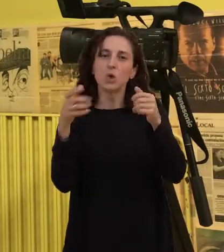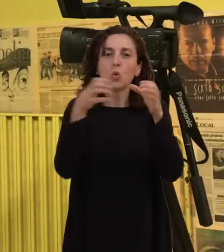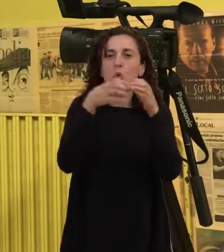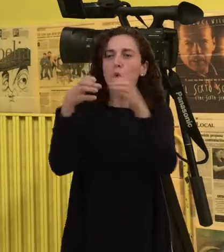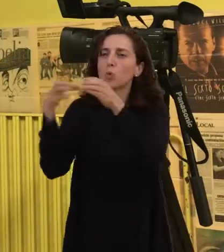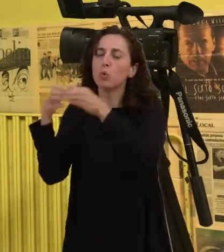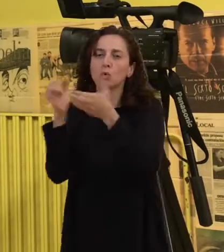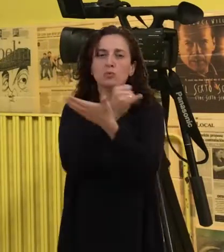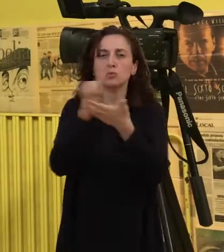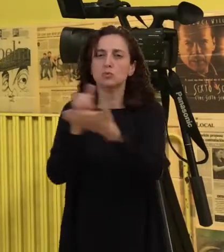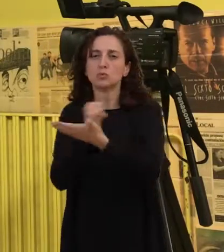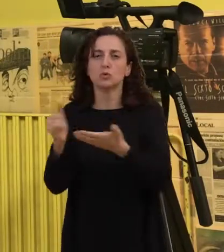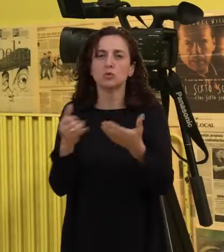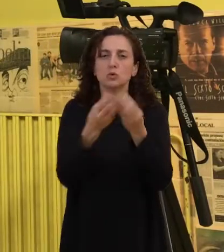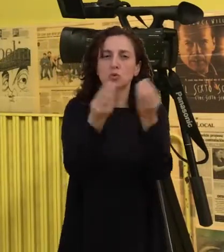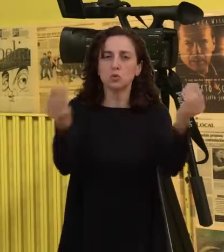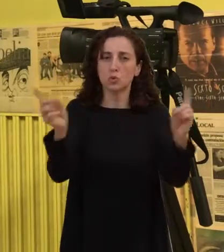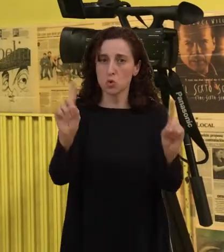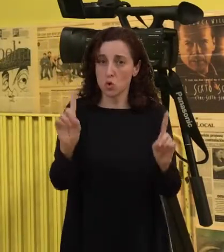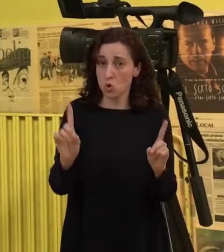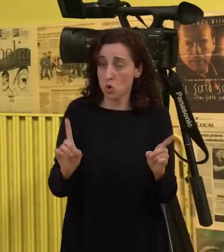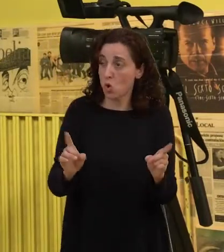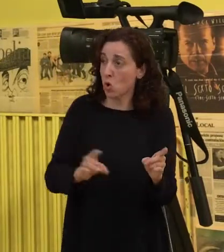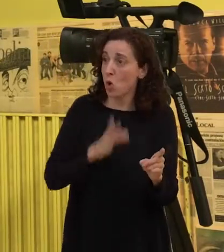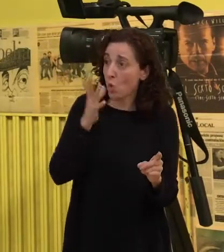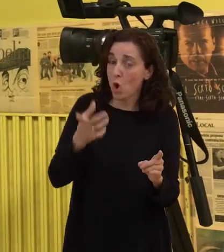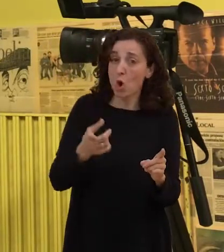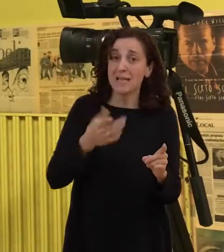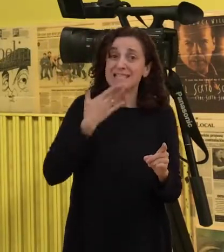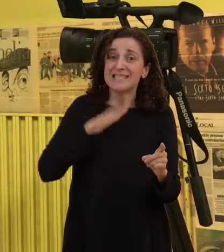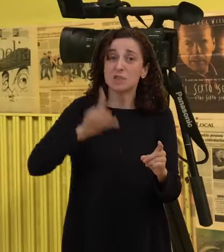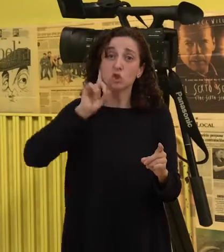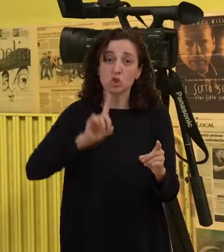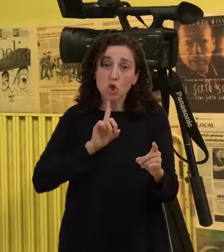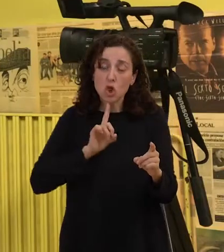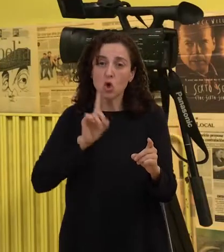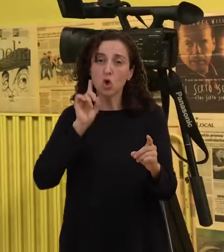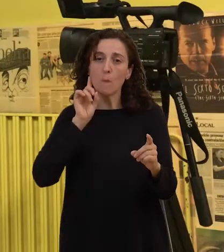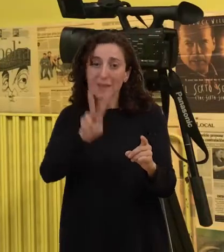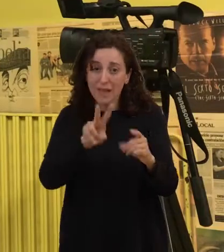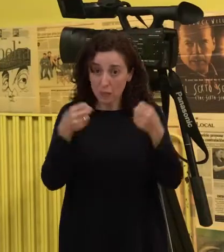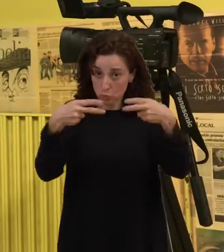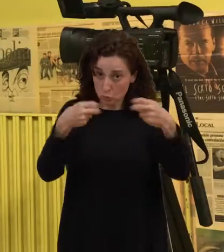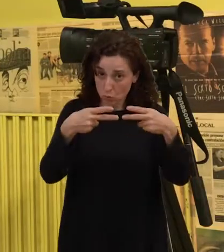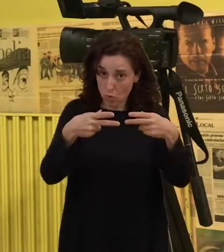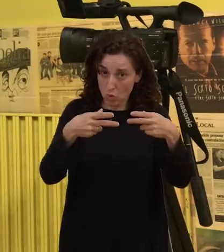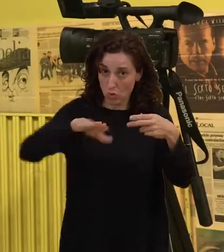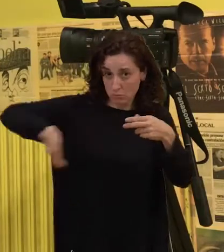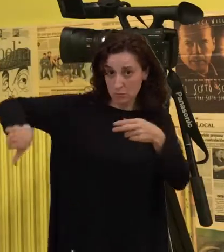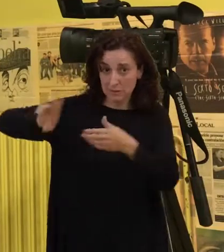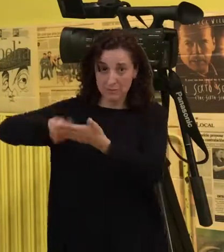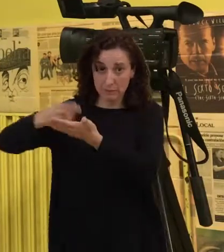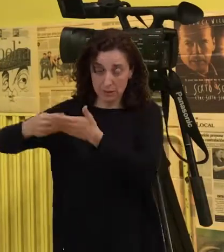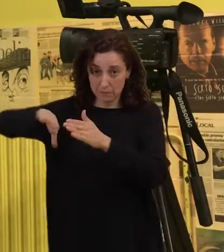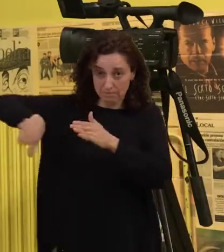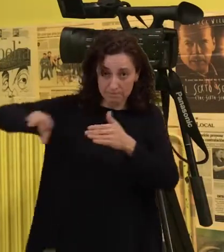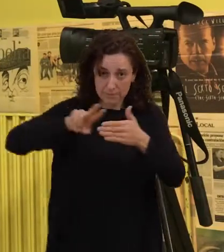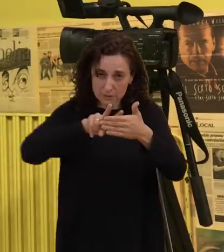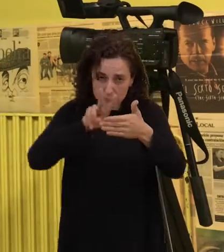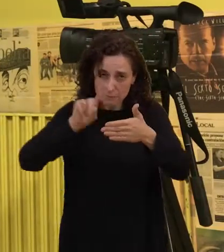de grupos de sordos, porque se o sordo ve o subtitulado antes que o intérprete, quer dizer que esa persona